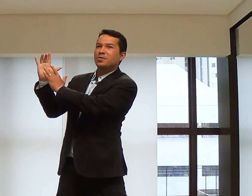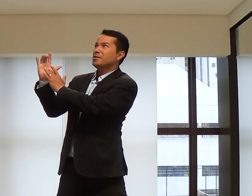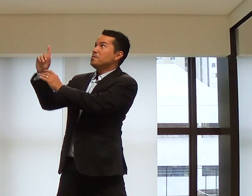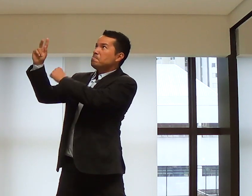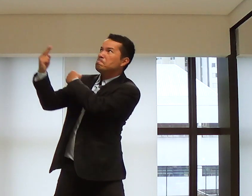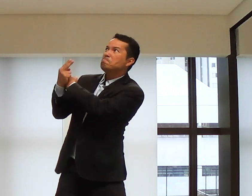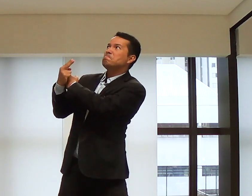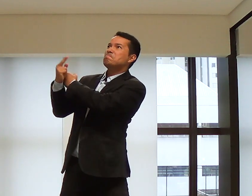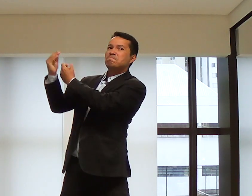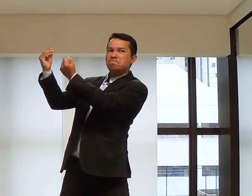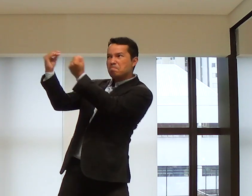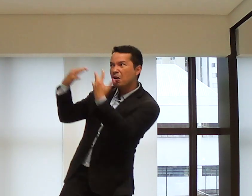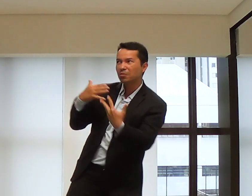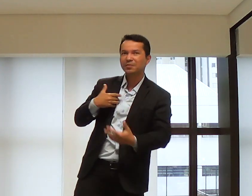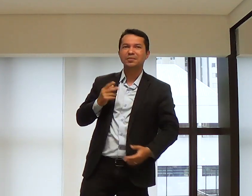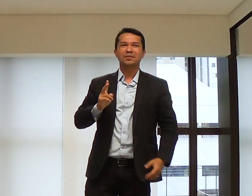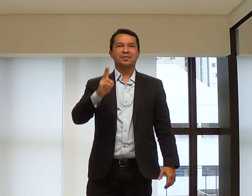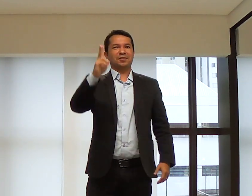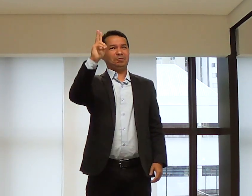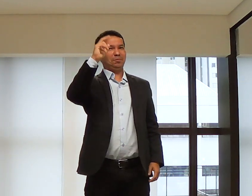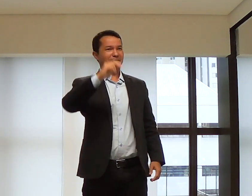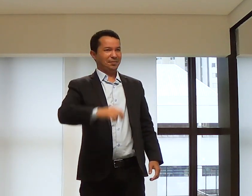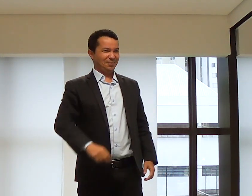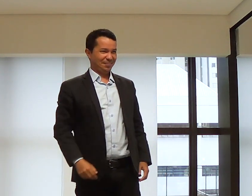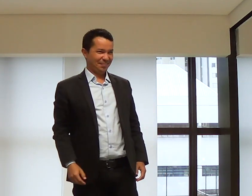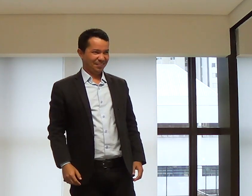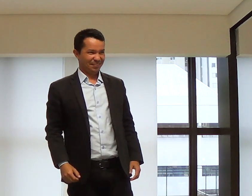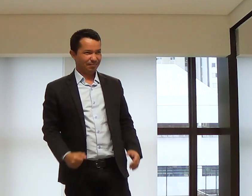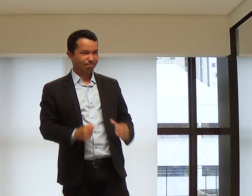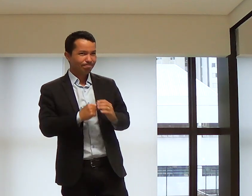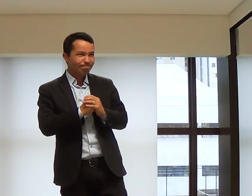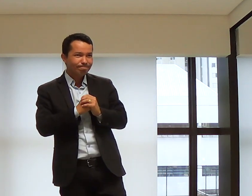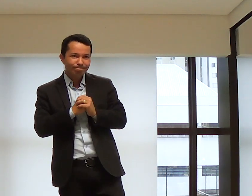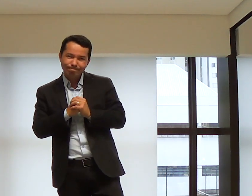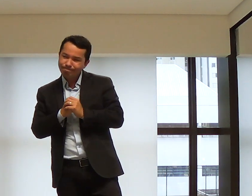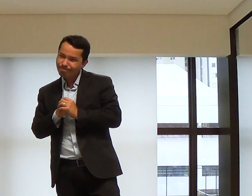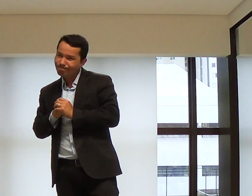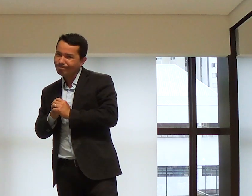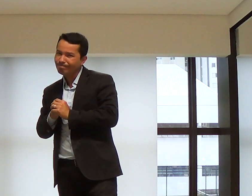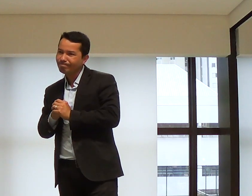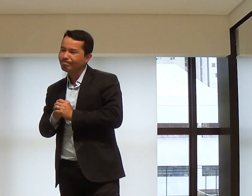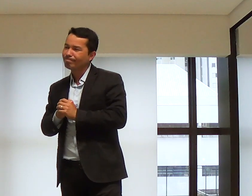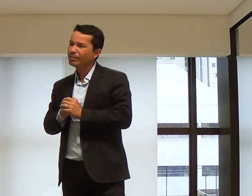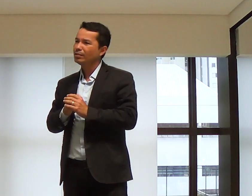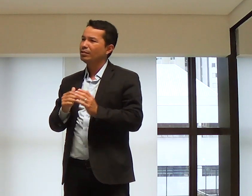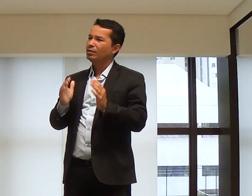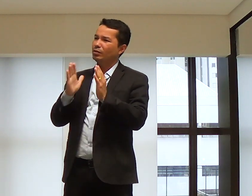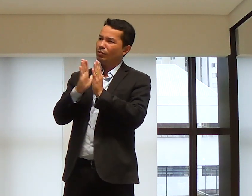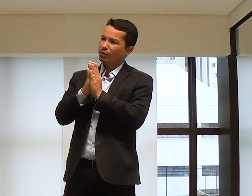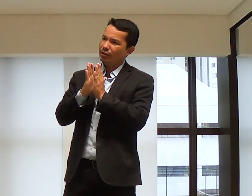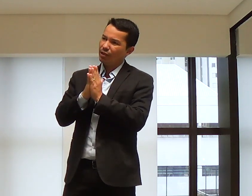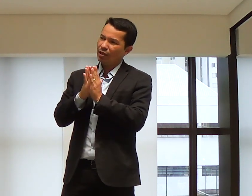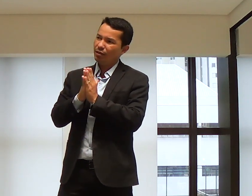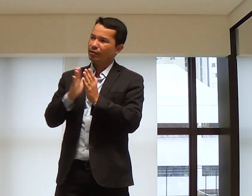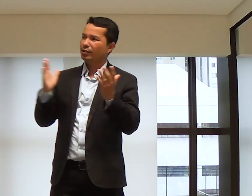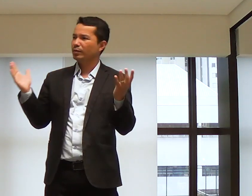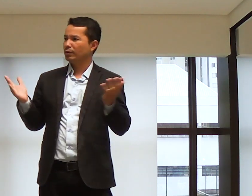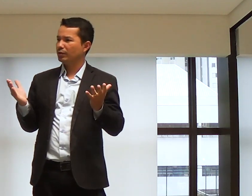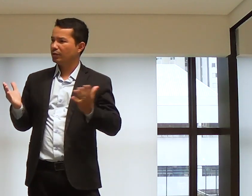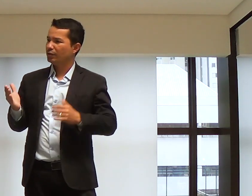propósito do Senhor, tendo a certeza de que Ele cuida das nossas vidas, amém? Eu gostaria